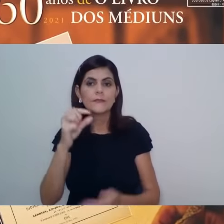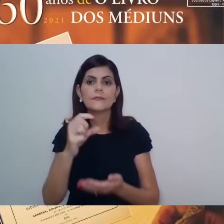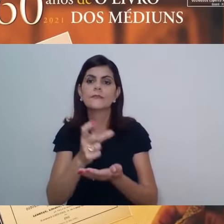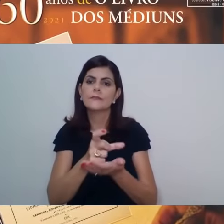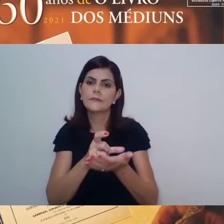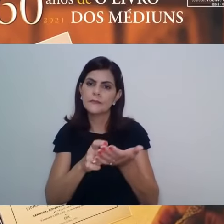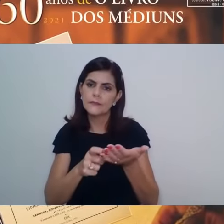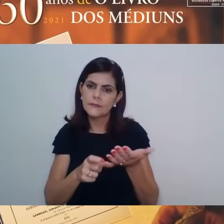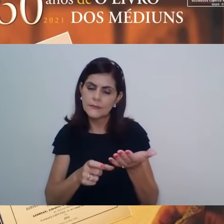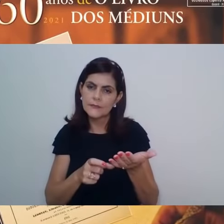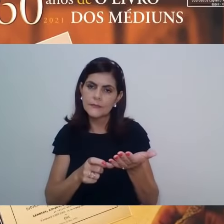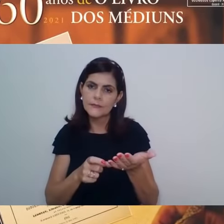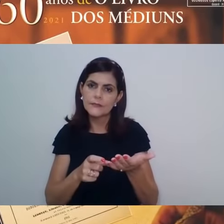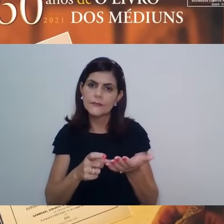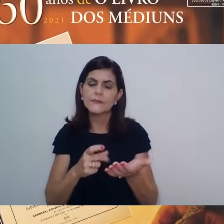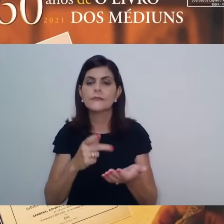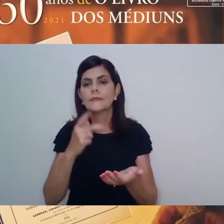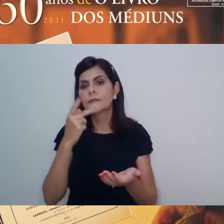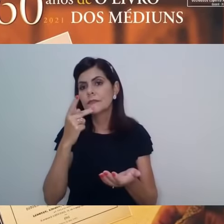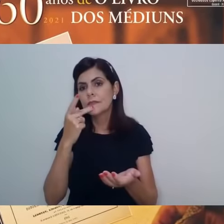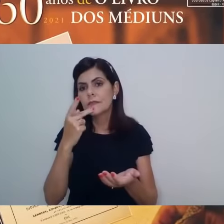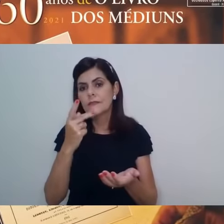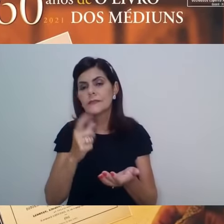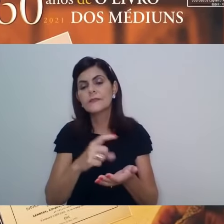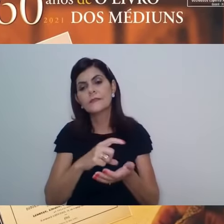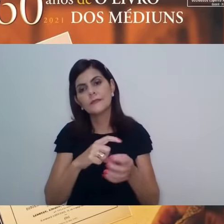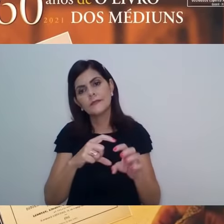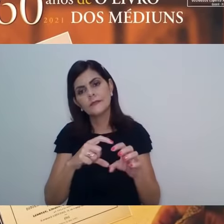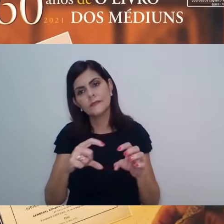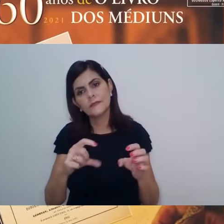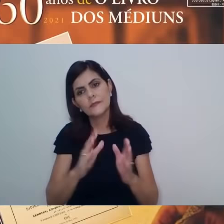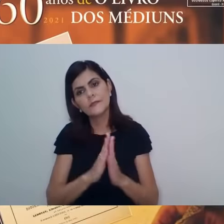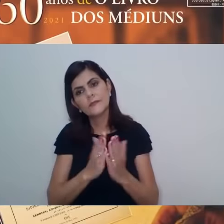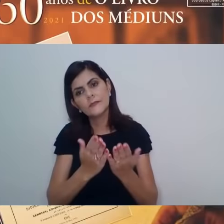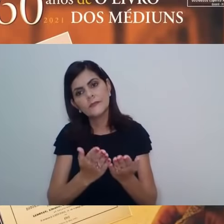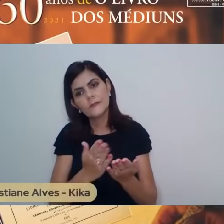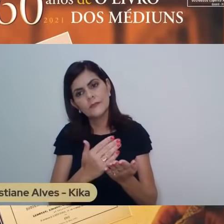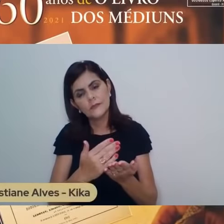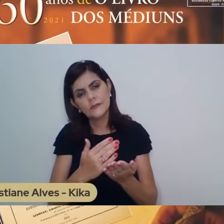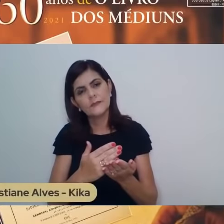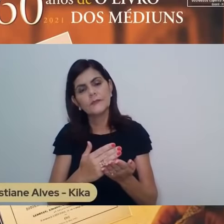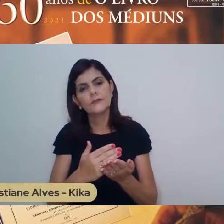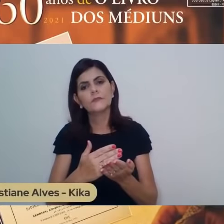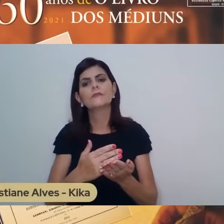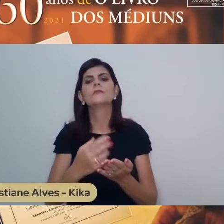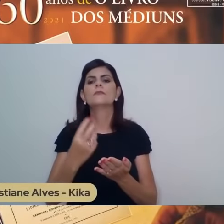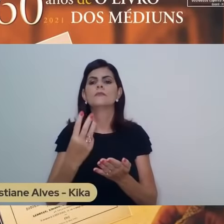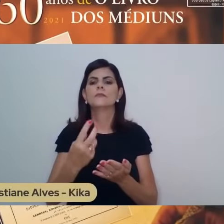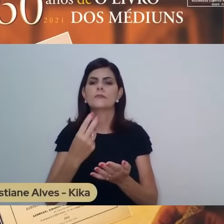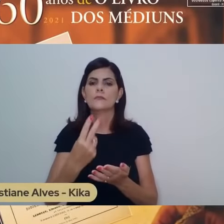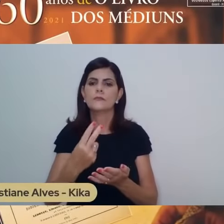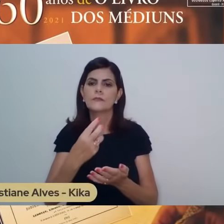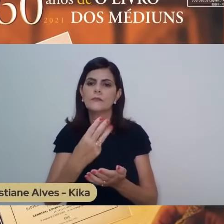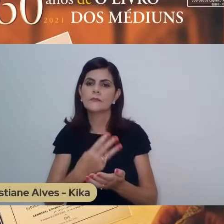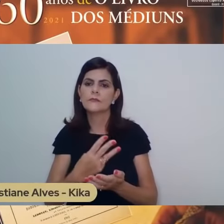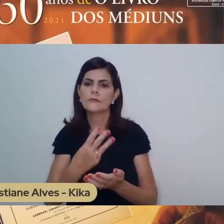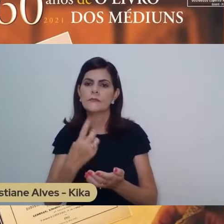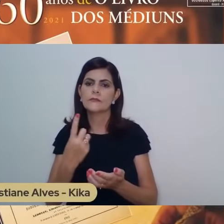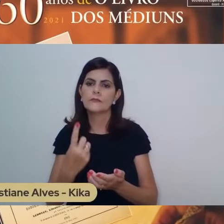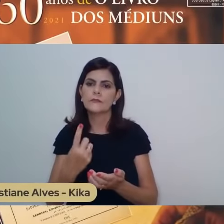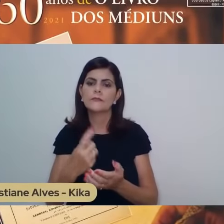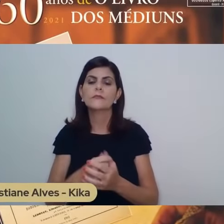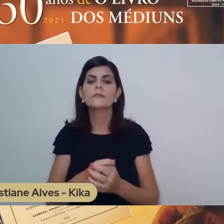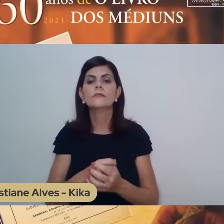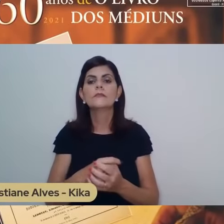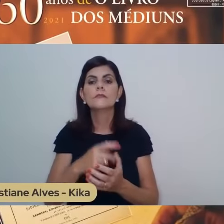num comentário a um item do livro dos médiuns, item 231, que se encontra no capítulo 21,